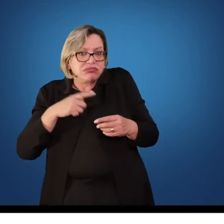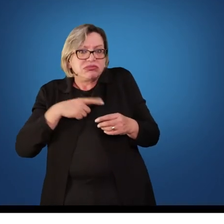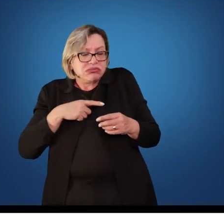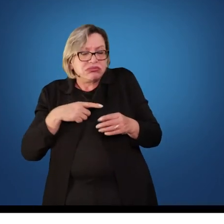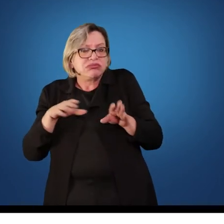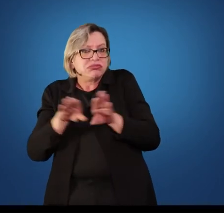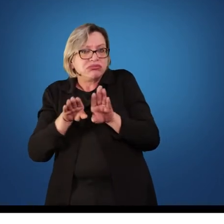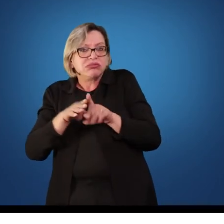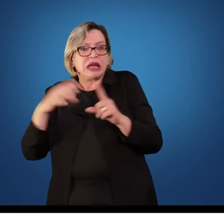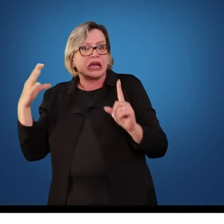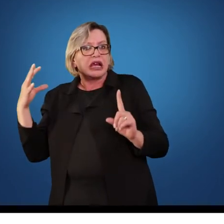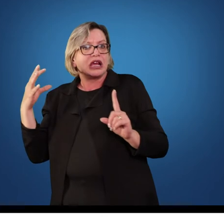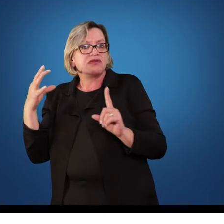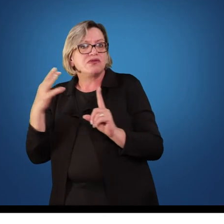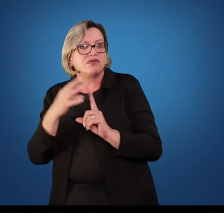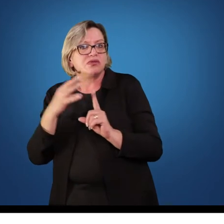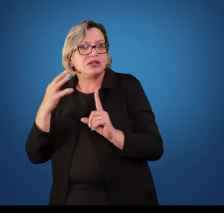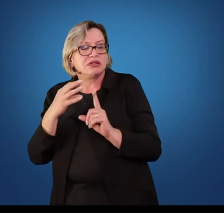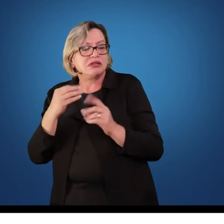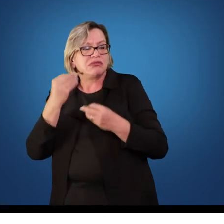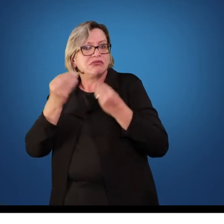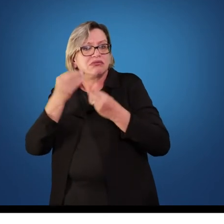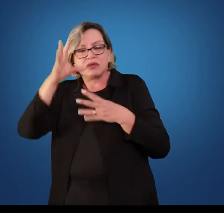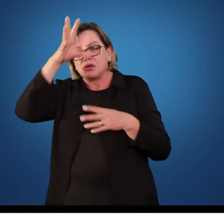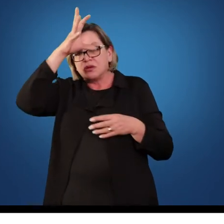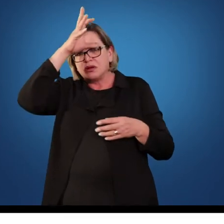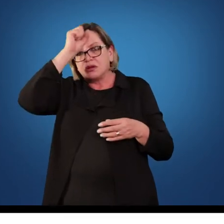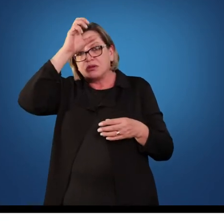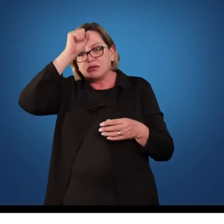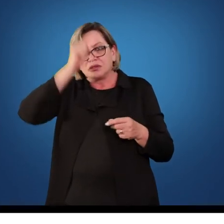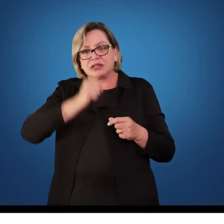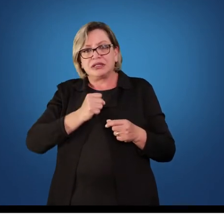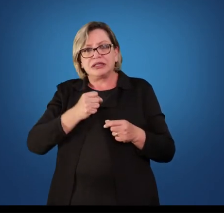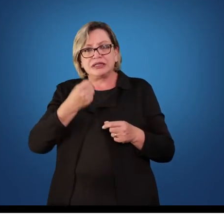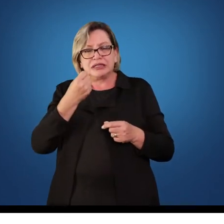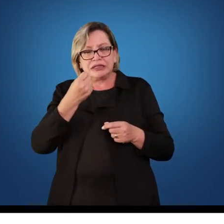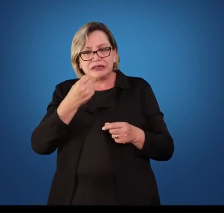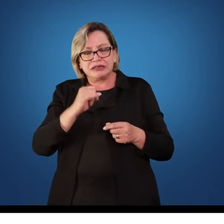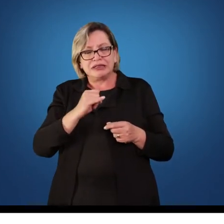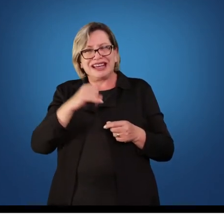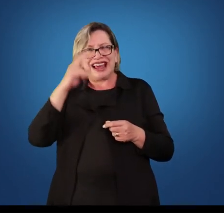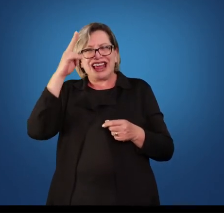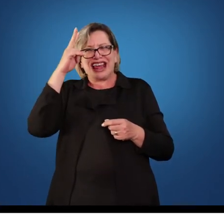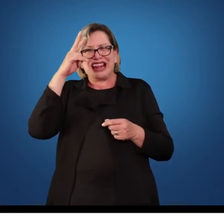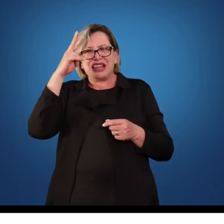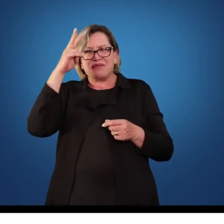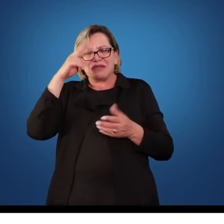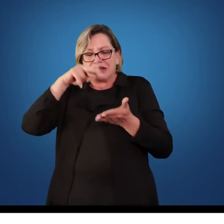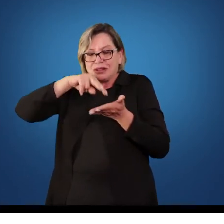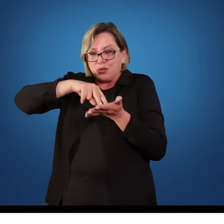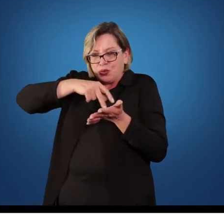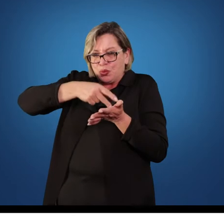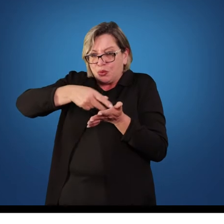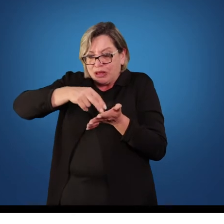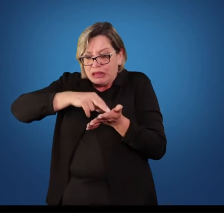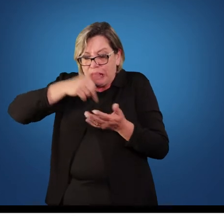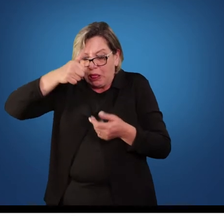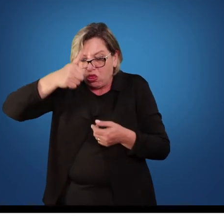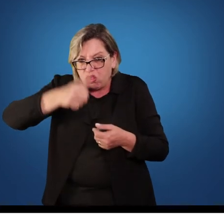demais no momento da nossa aula. Então, se ele tem uma lembrança muito negativa da aula de dança, ele não vai fazer solo de